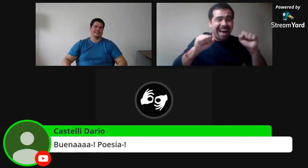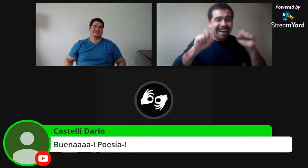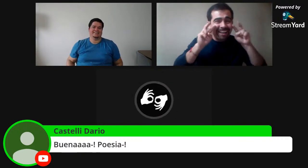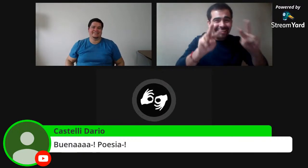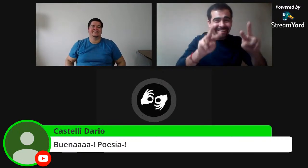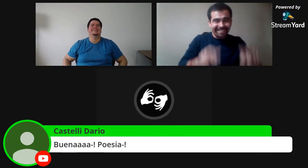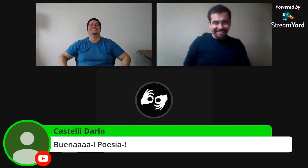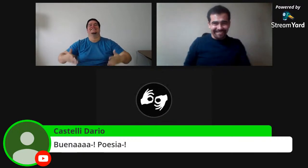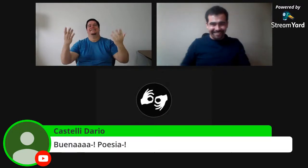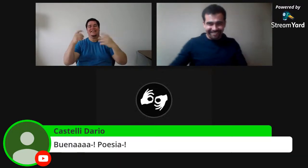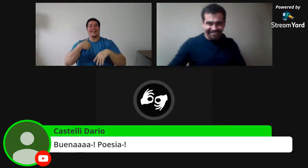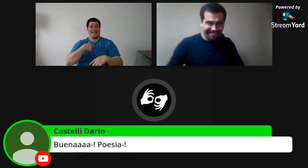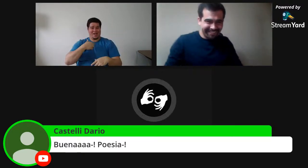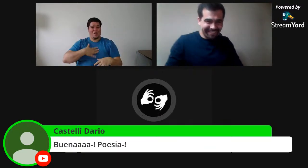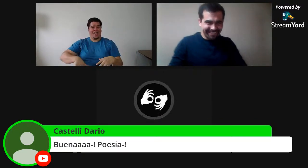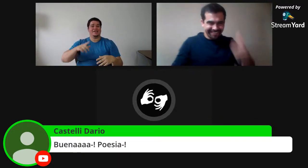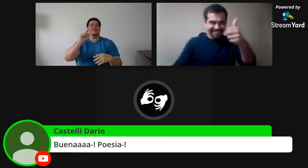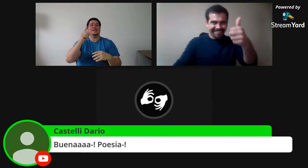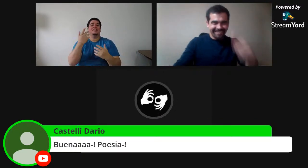sí, te podemos ver, desee.